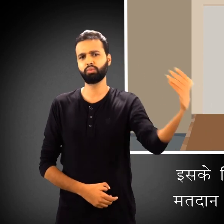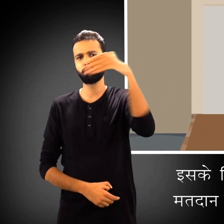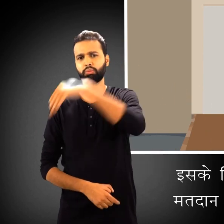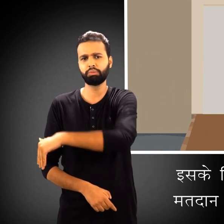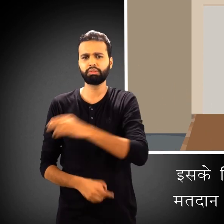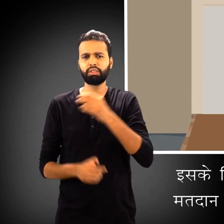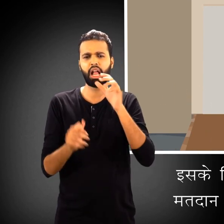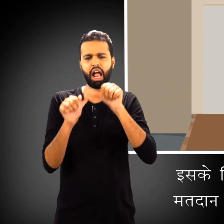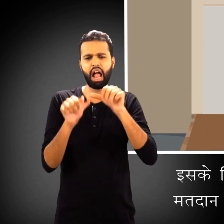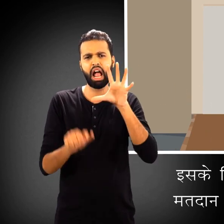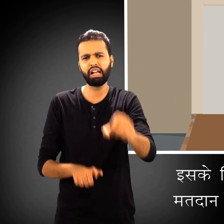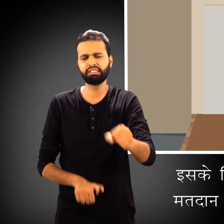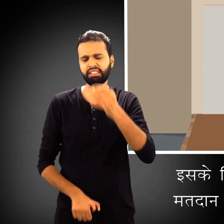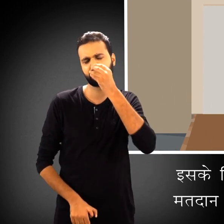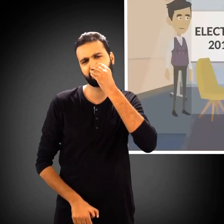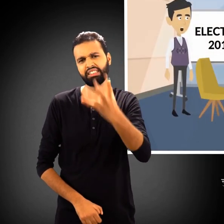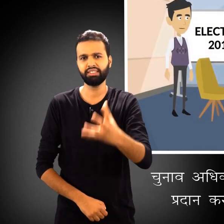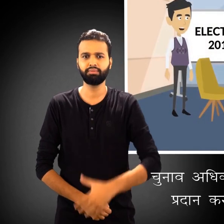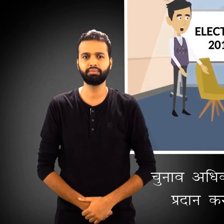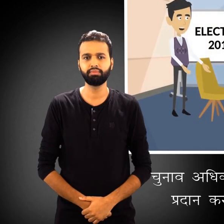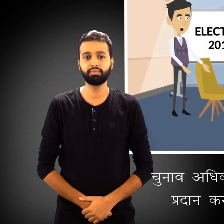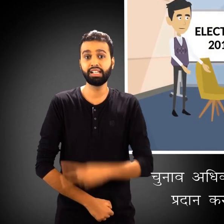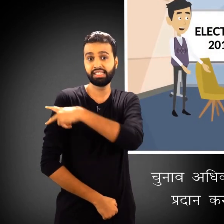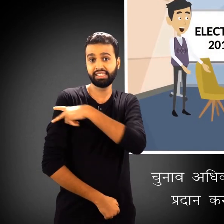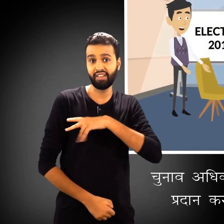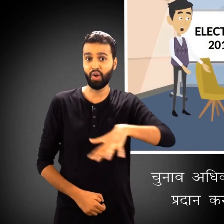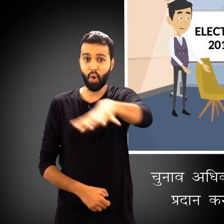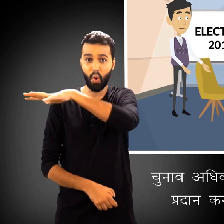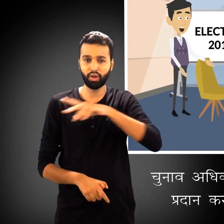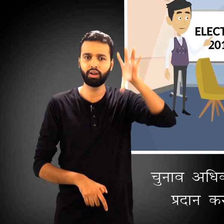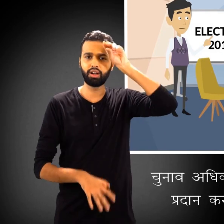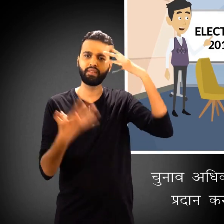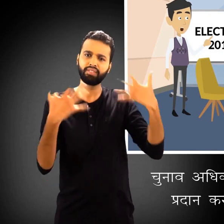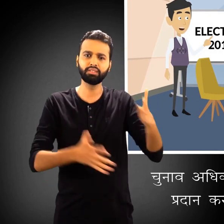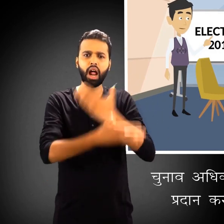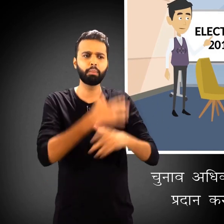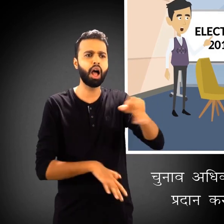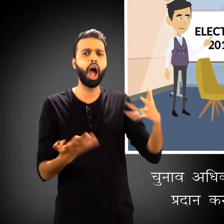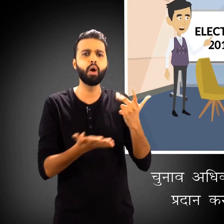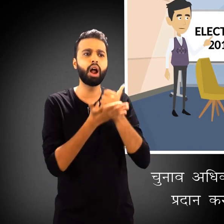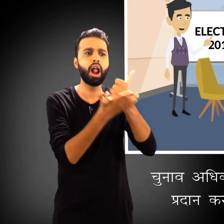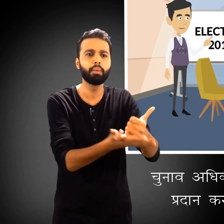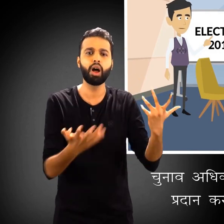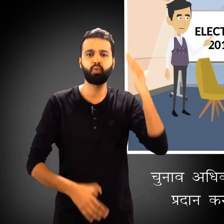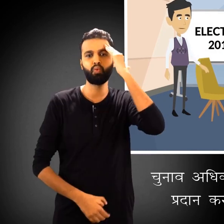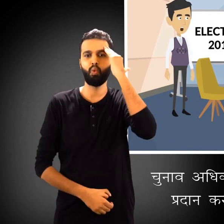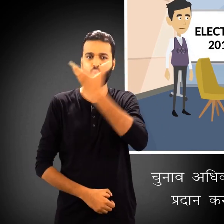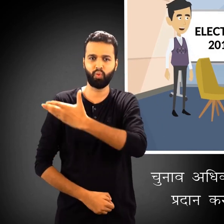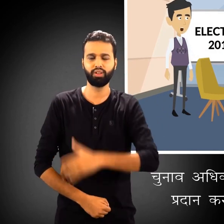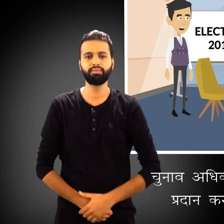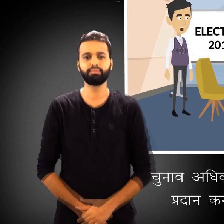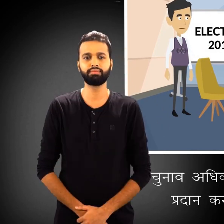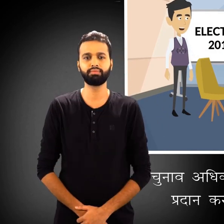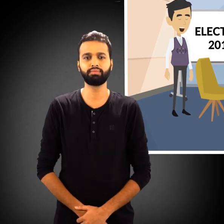व्यवस्था के साथ मतदान के इंद्रों को सुलप बनाया जा रहा है चुनाव अधिकारियों को भी आपको आवश्यक सहायता प्रदान करने के लिए